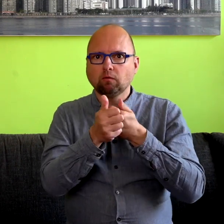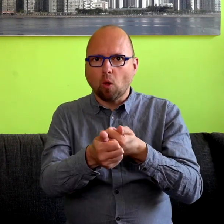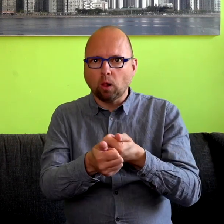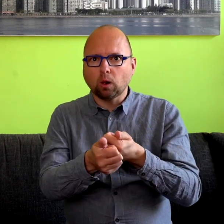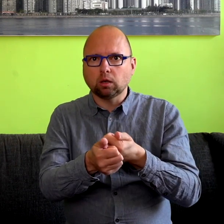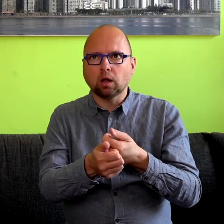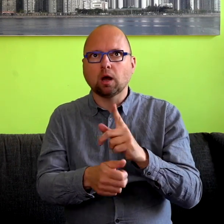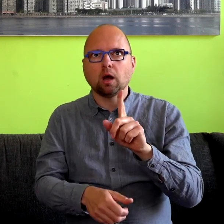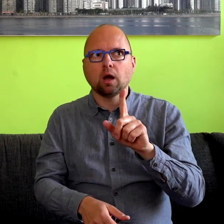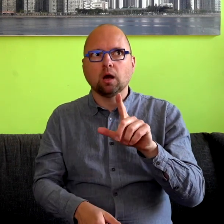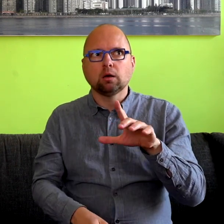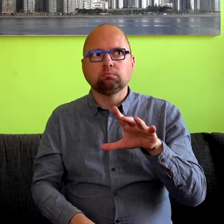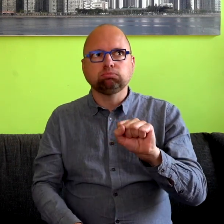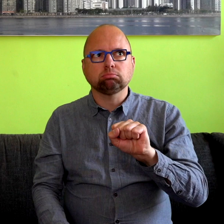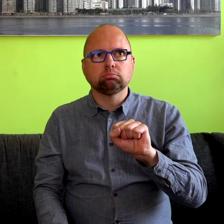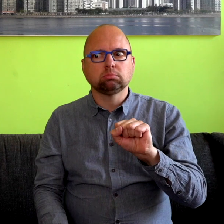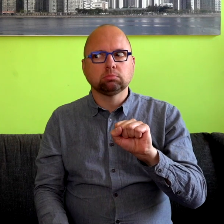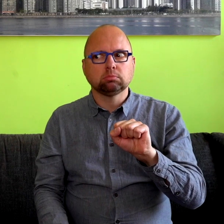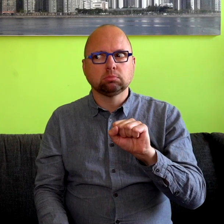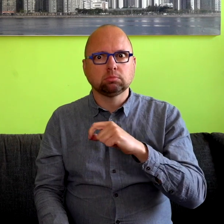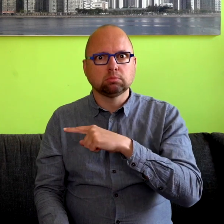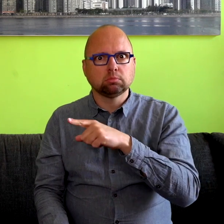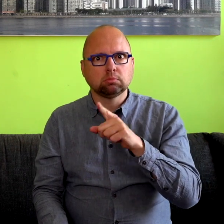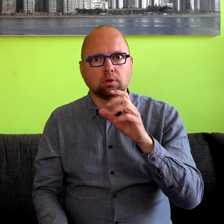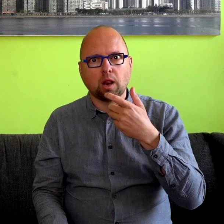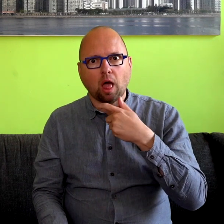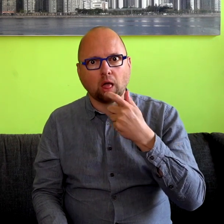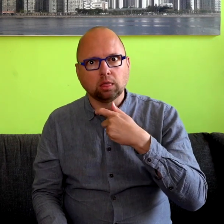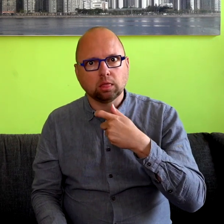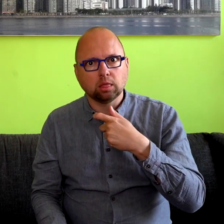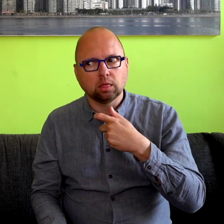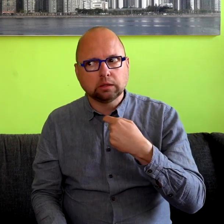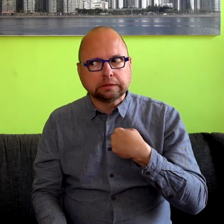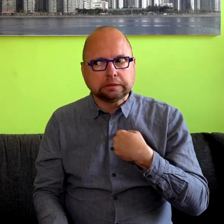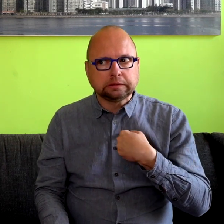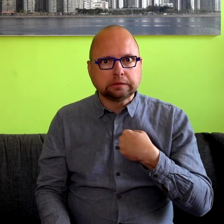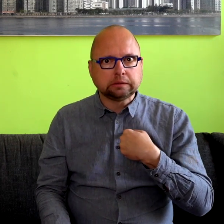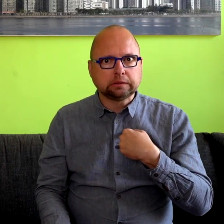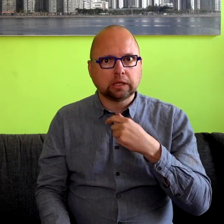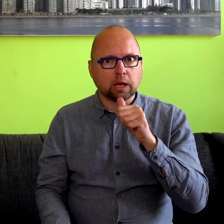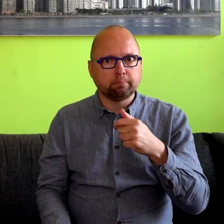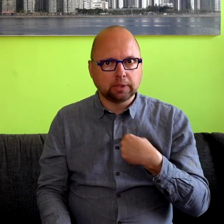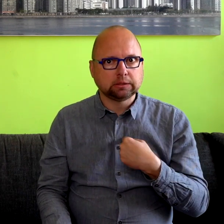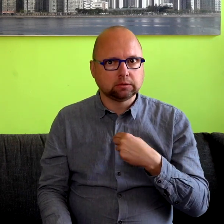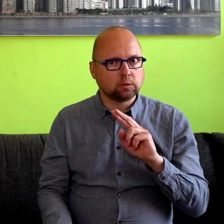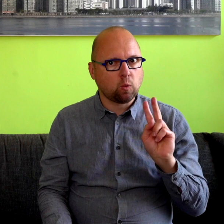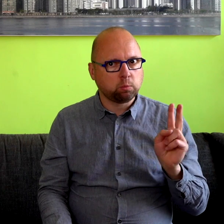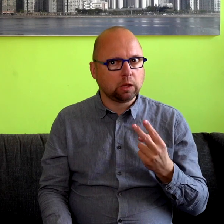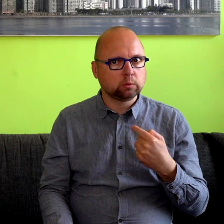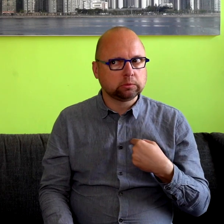dan betrap je je er zelf op van, hé, wacht eens even, iedereen lacht, ik niet, ik heb weer wat gemist. En dat is iets